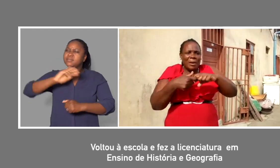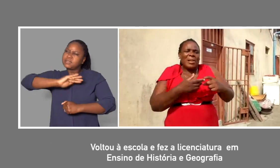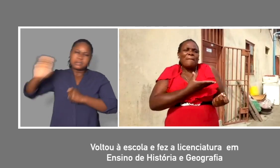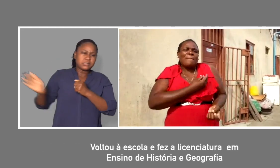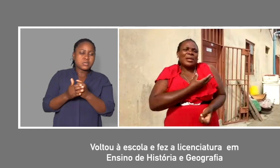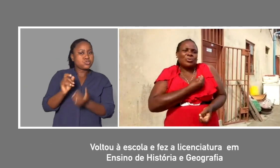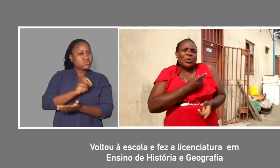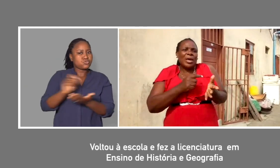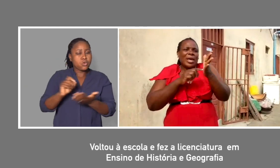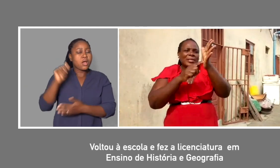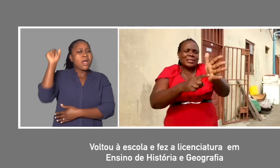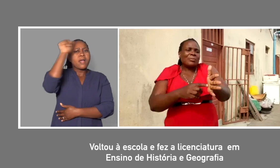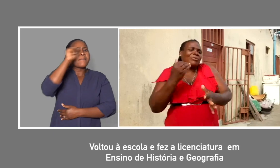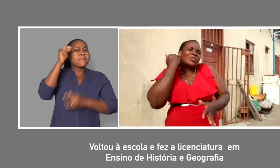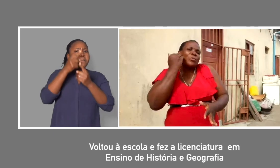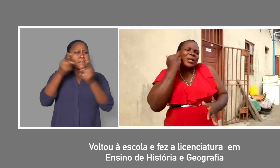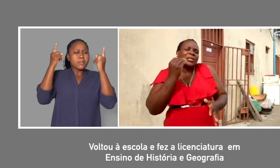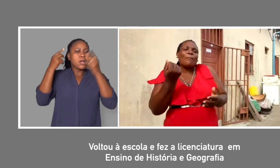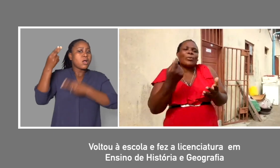licenciatura em ensino de História e Geografia.